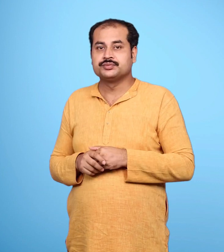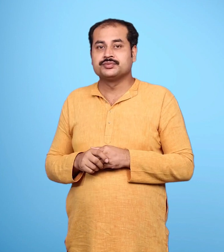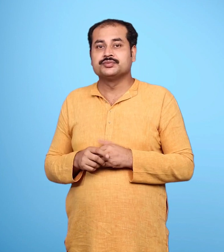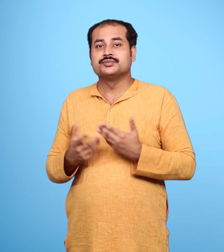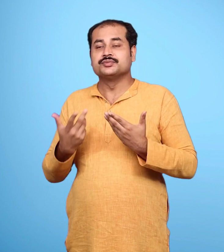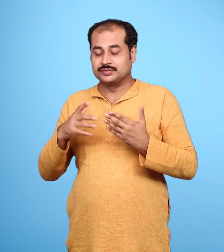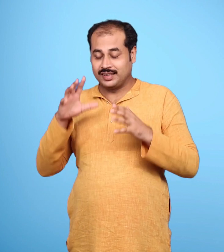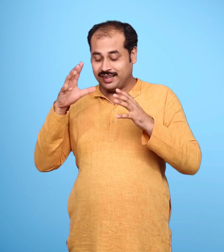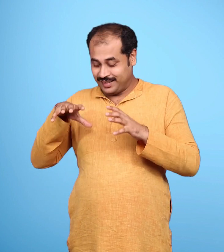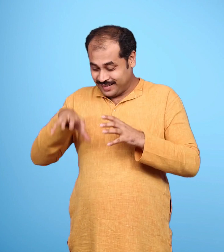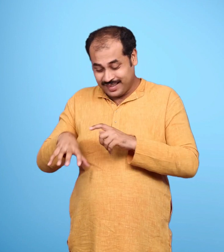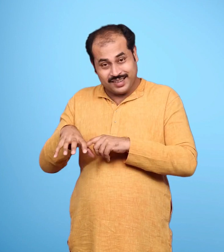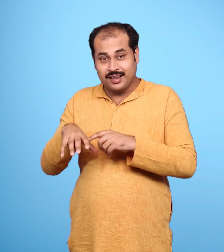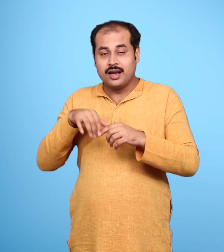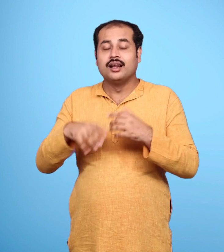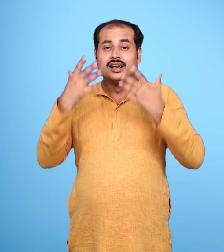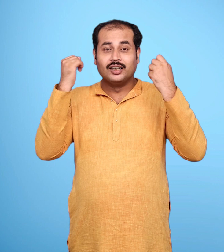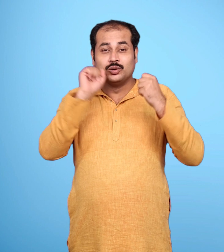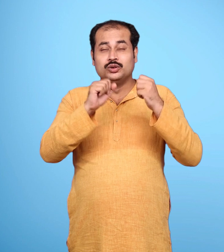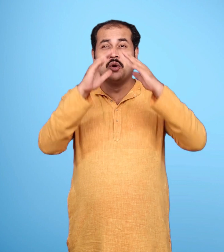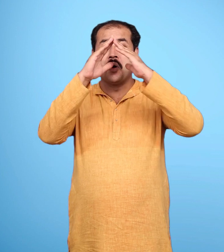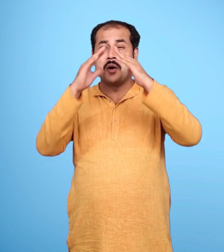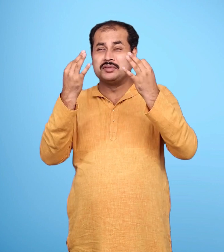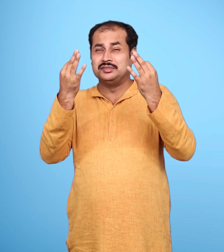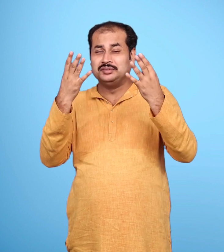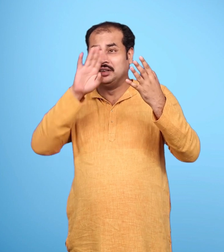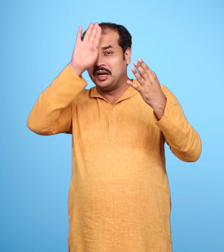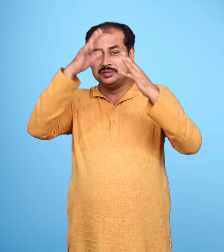वह अपने धन वैभव से सीता को प्रभाविक करना चाहता था